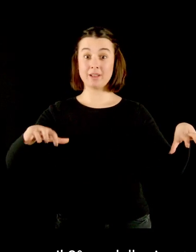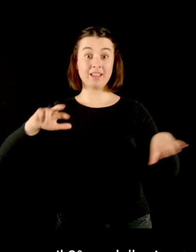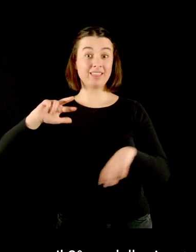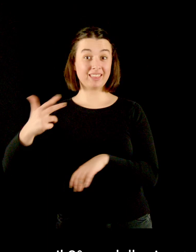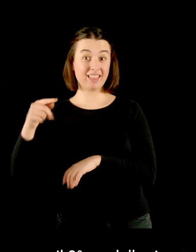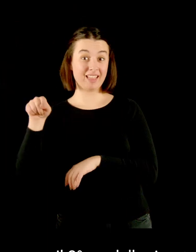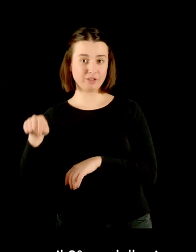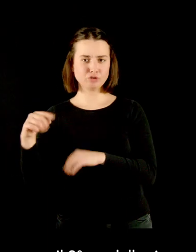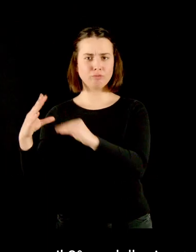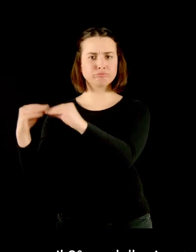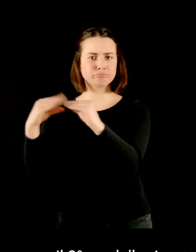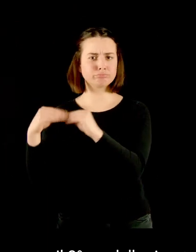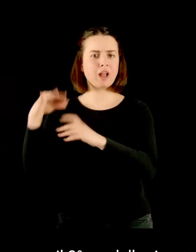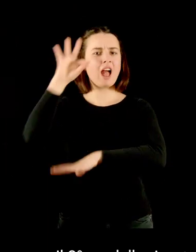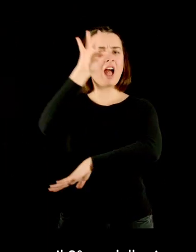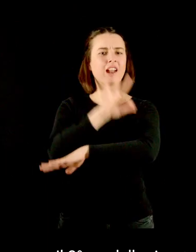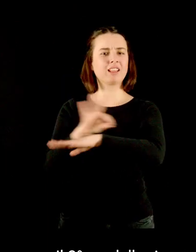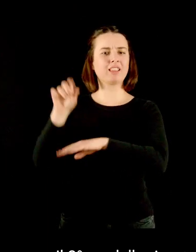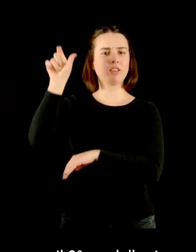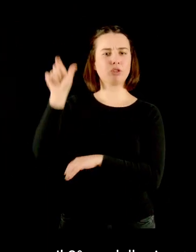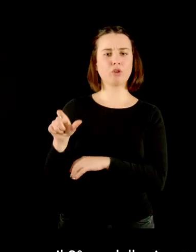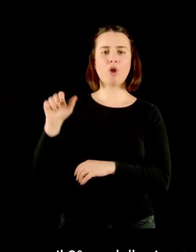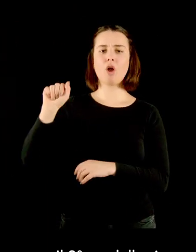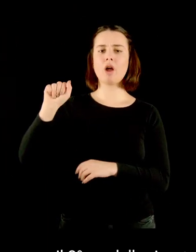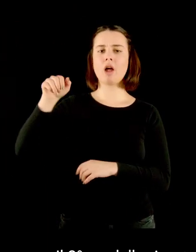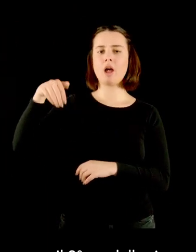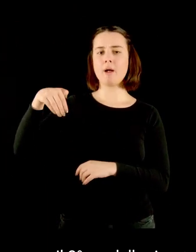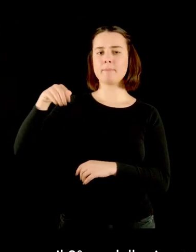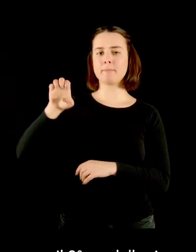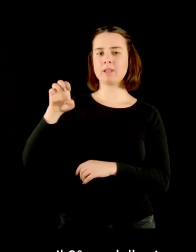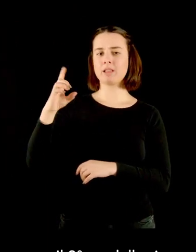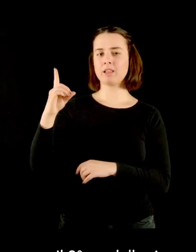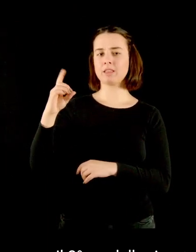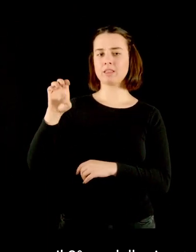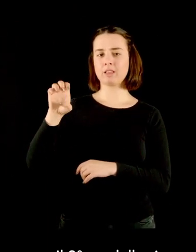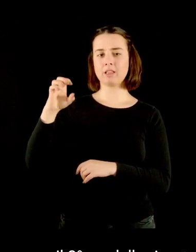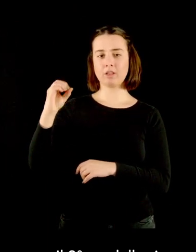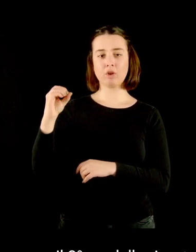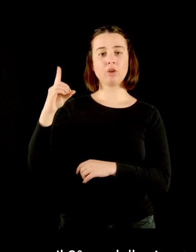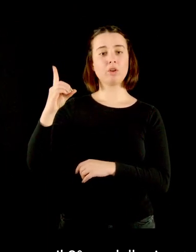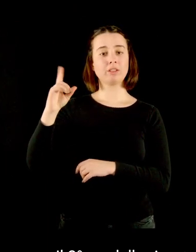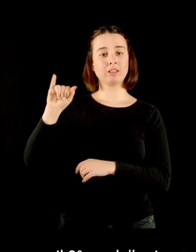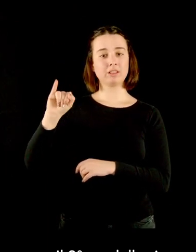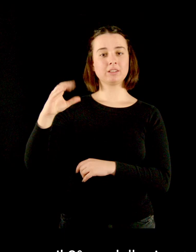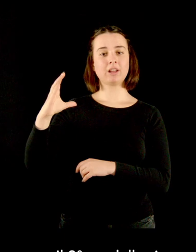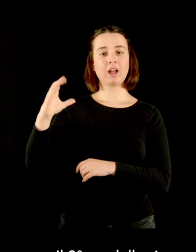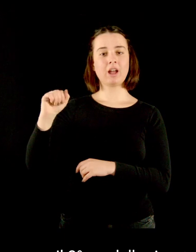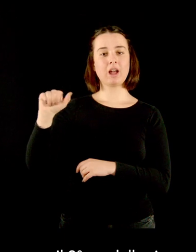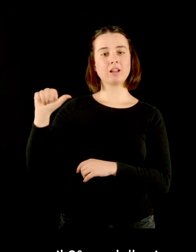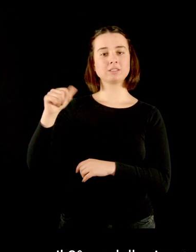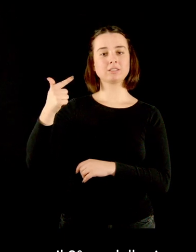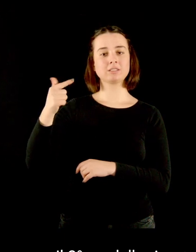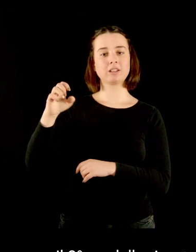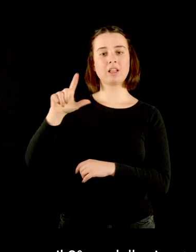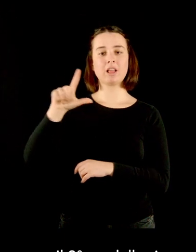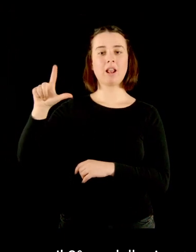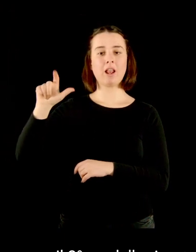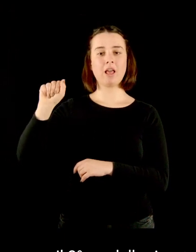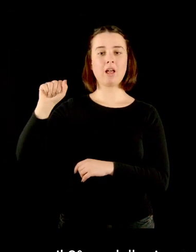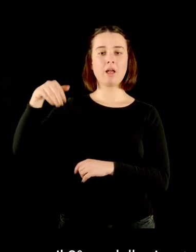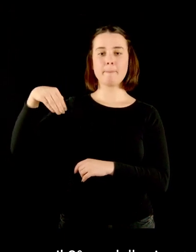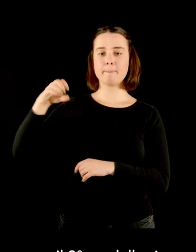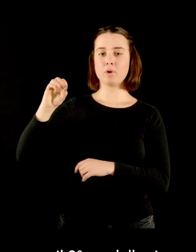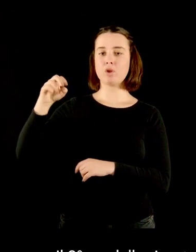Il terzo modello riporta le modifiche realizzate da Medeo di Castellamonte, figlio di Carlo, negli anni 40 del